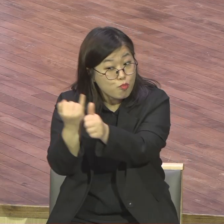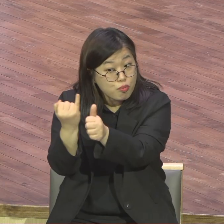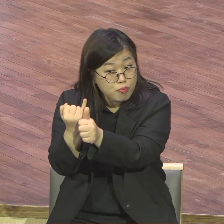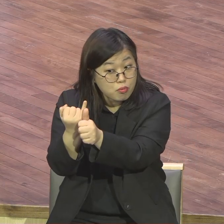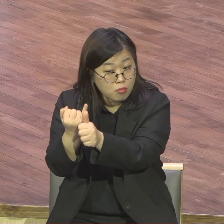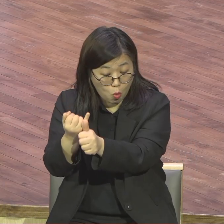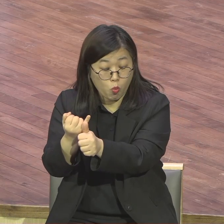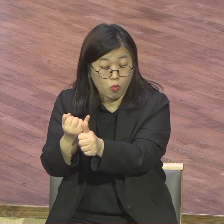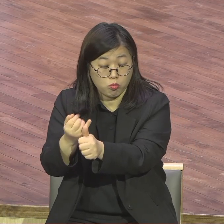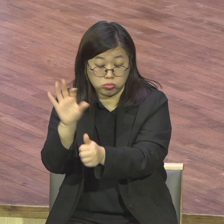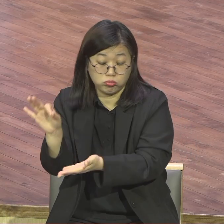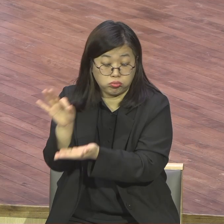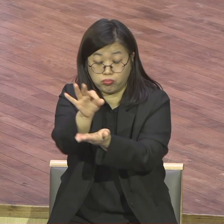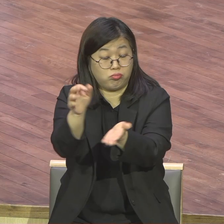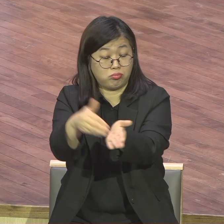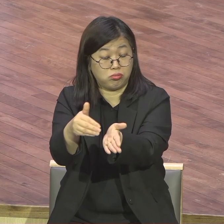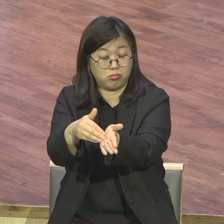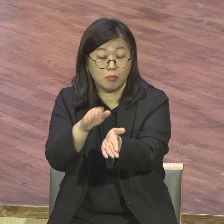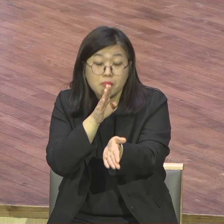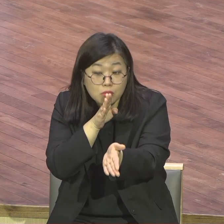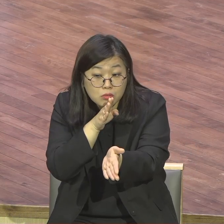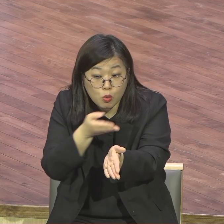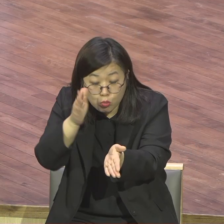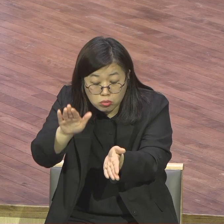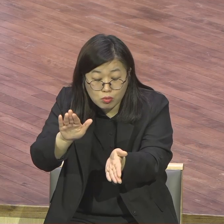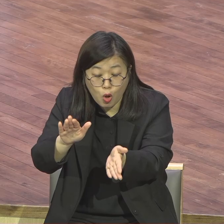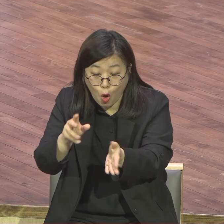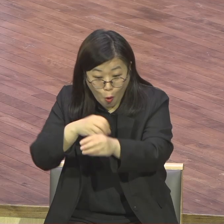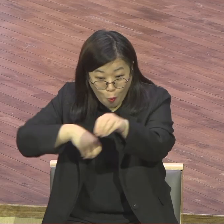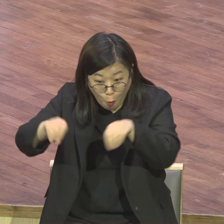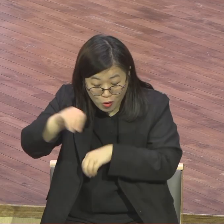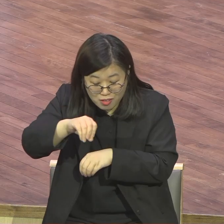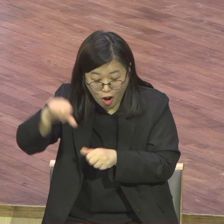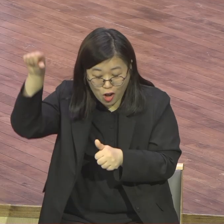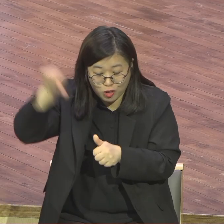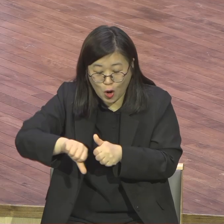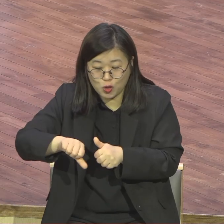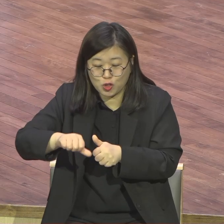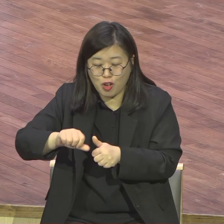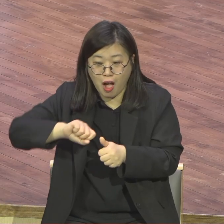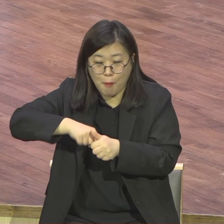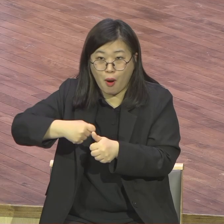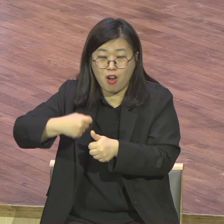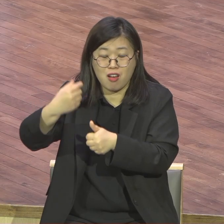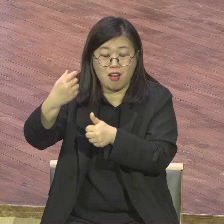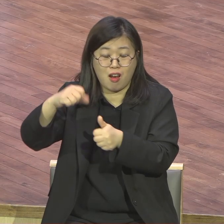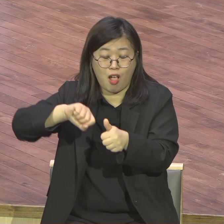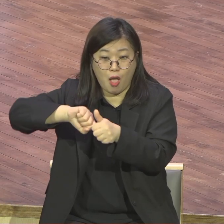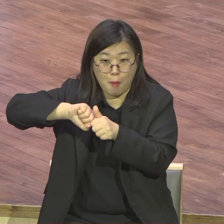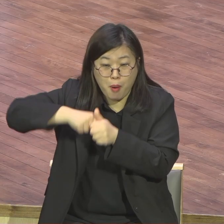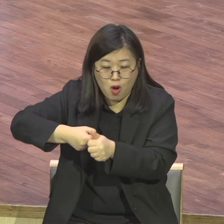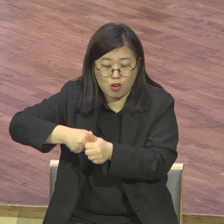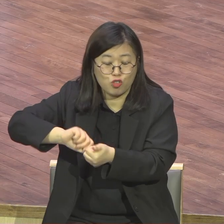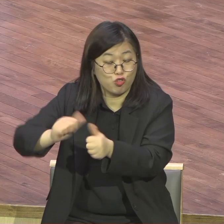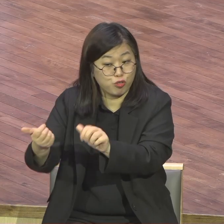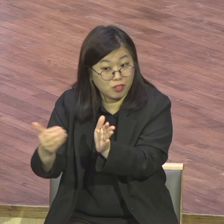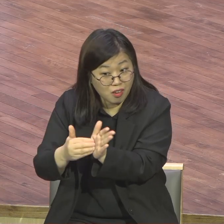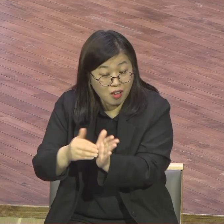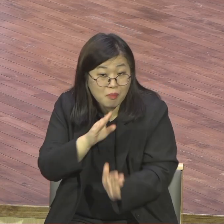땅을 바치니까 땅을 바치니까 초대교 때 바치니까 아나니아 삽비라도 우리도 바치자. 바쳤습니다. 바쳐